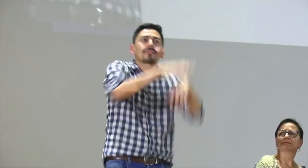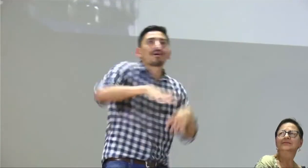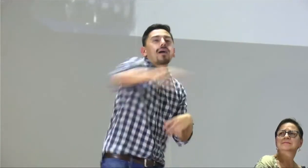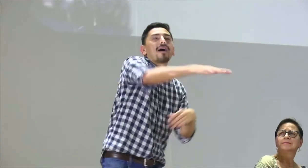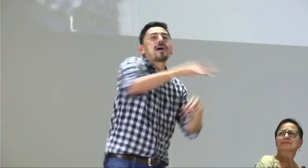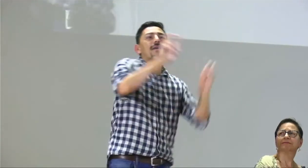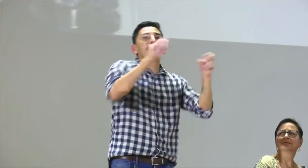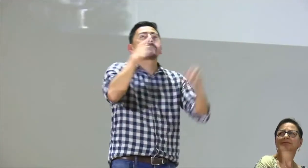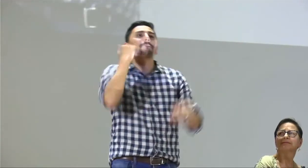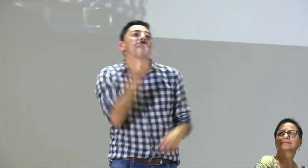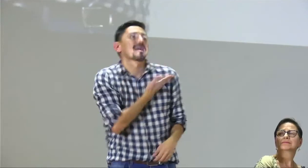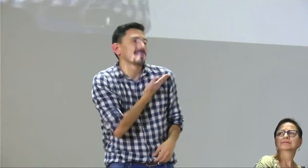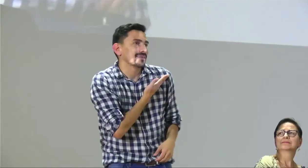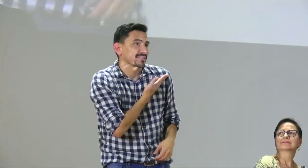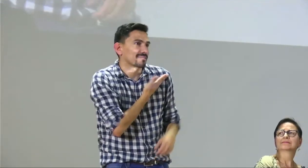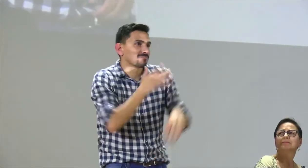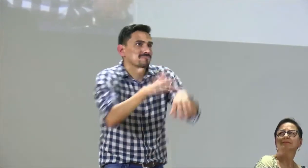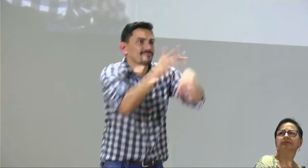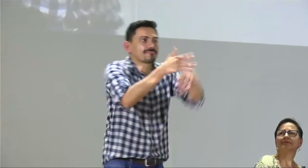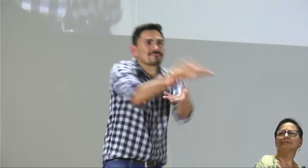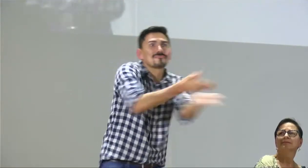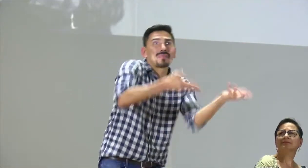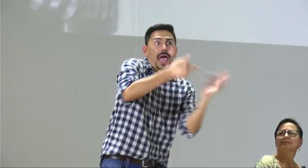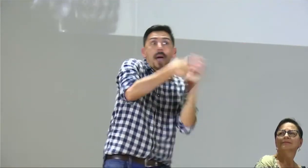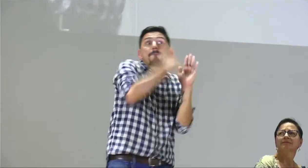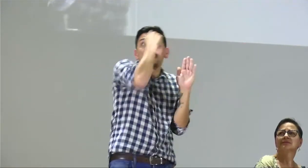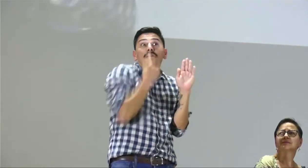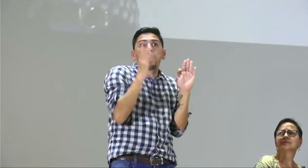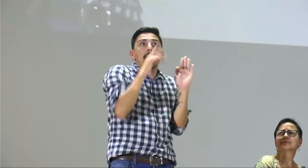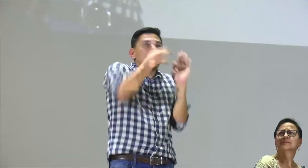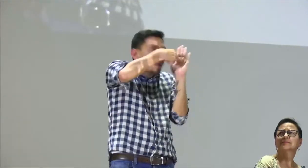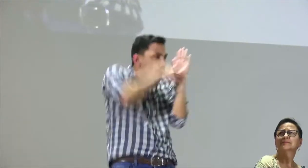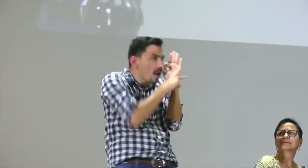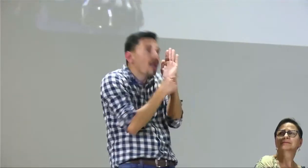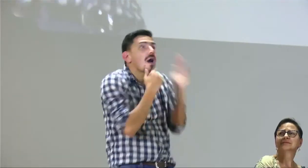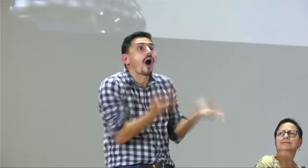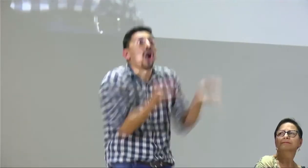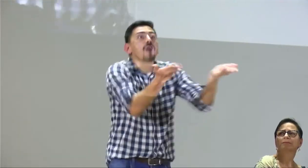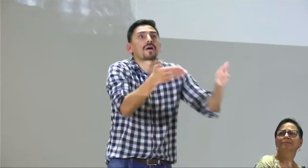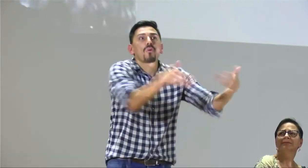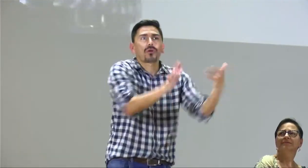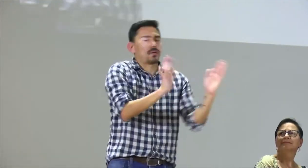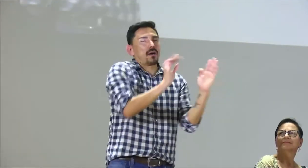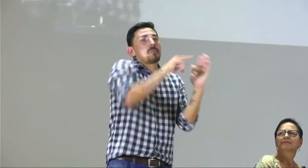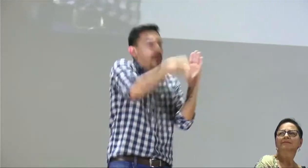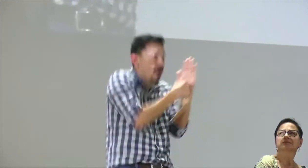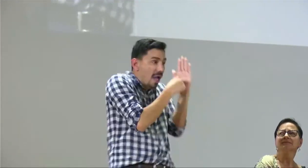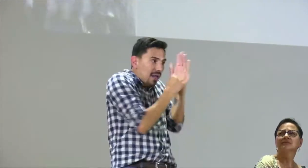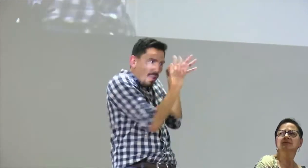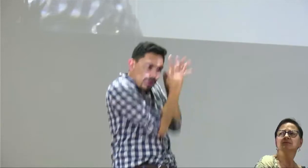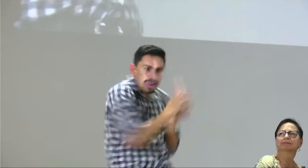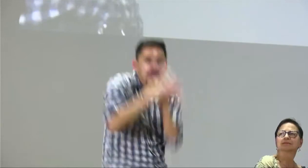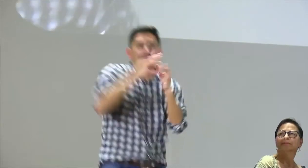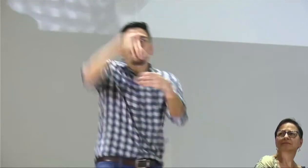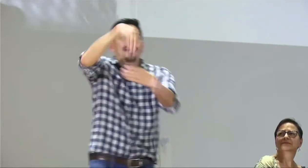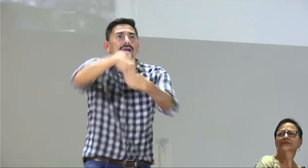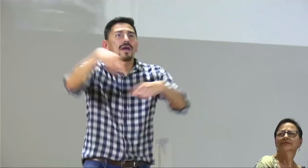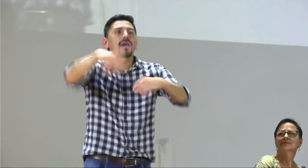lingüísticos para que puedan incentivar a los padres a aprender la lengua de señas porque el decreto como tal no lo dice